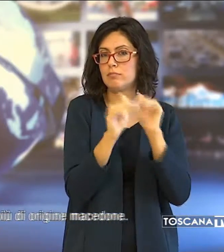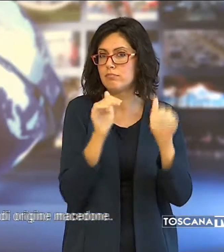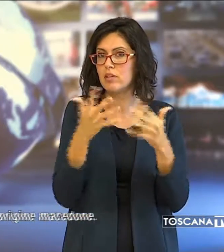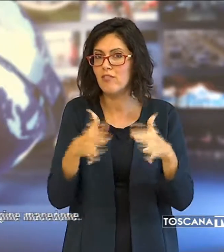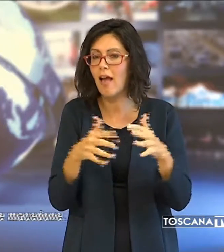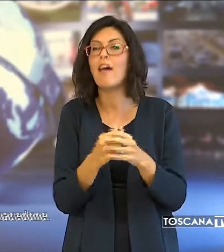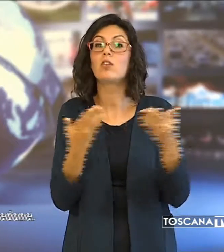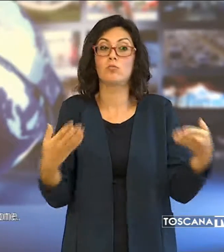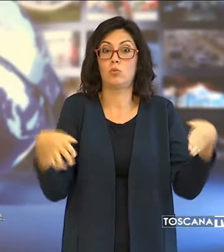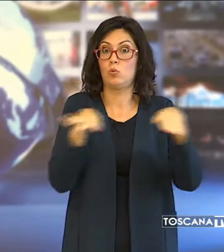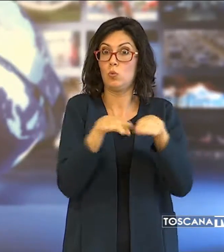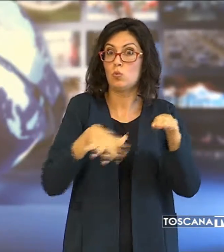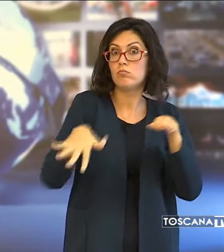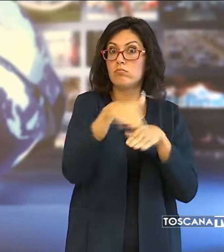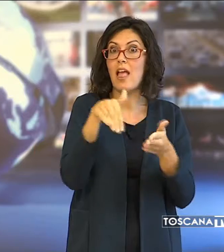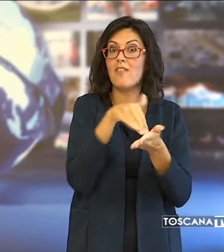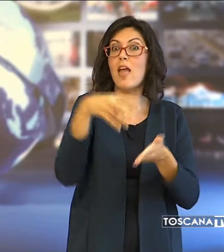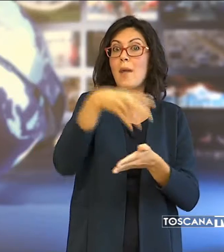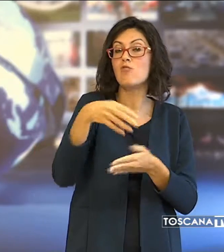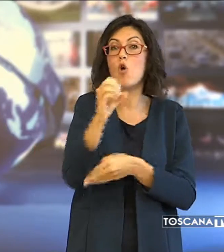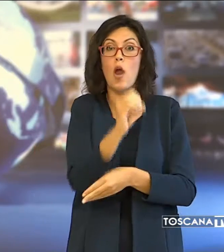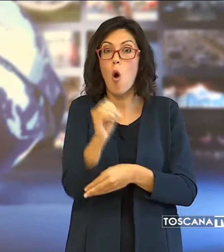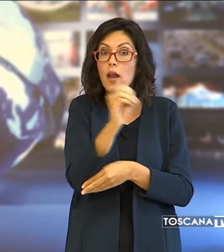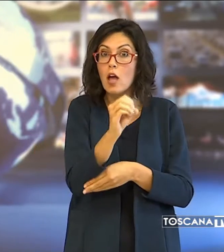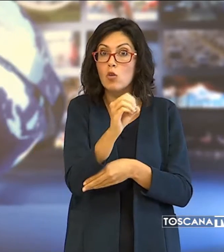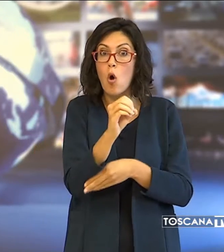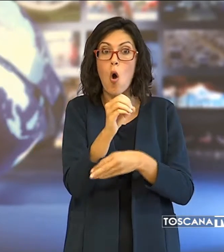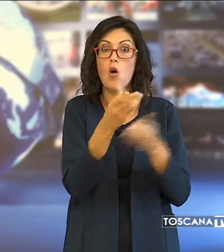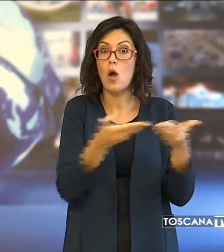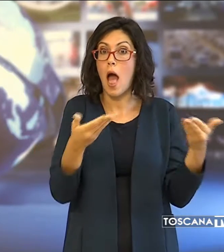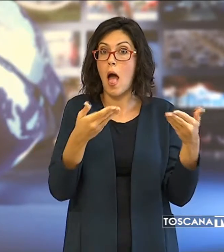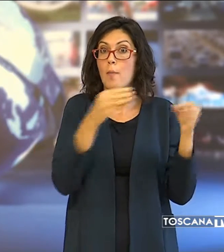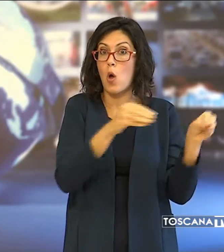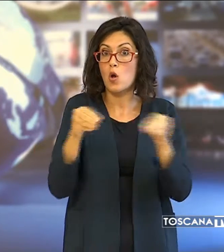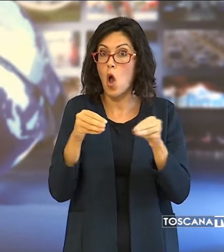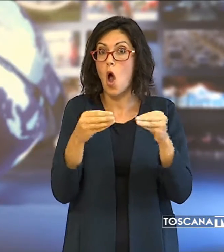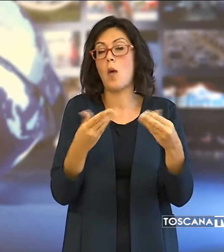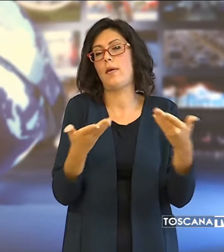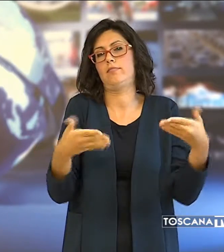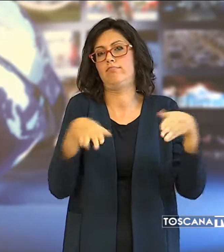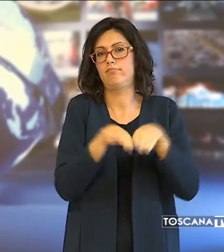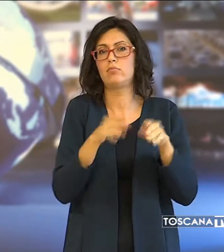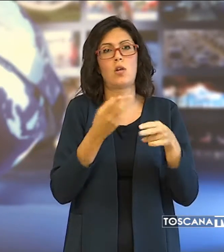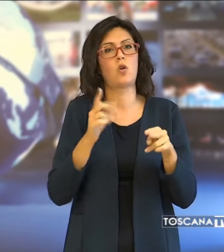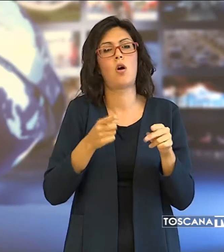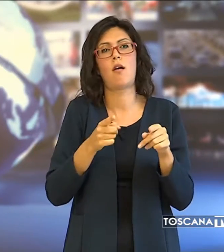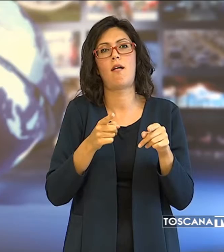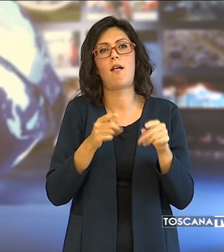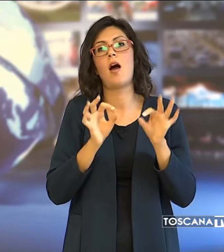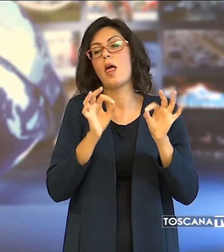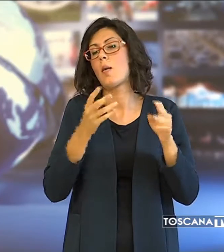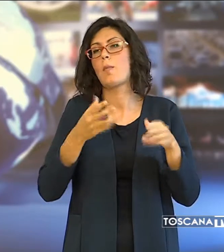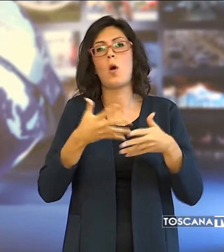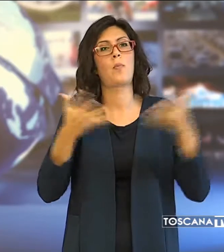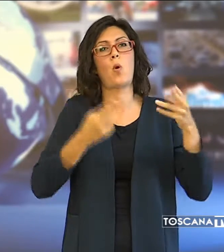'insediamento di via maggiore di Oratoio, pone fine al campo rom non autorizzato più